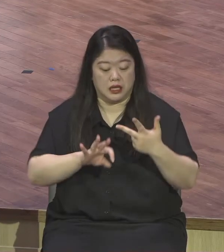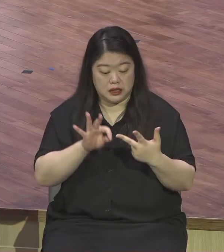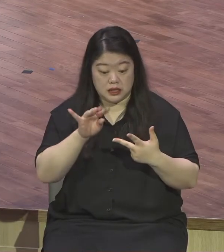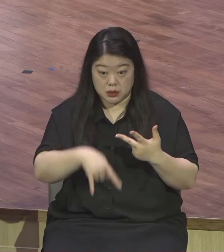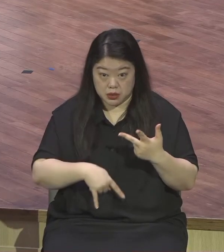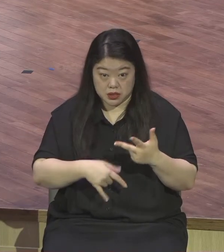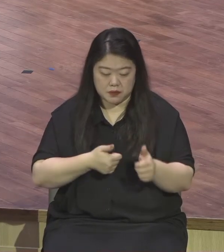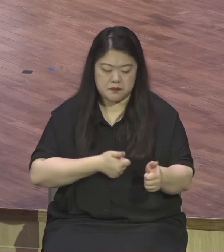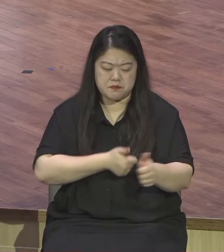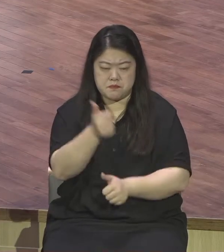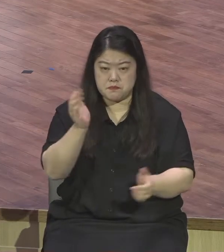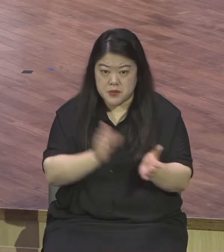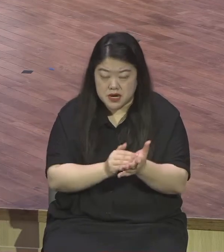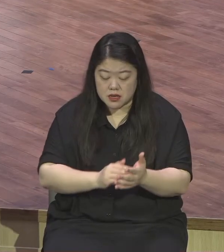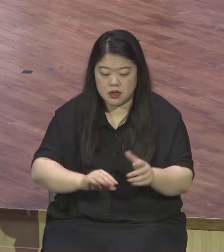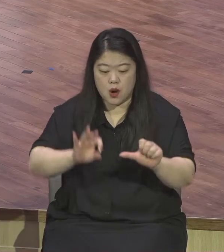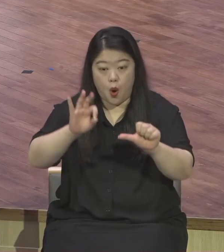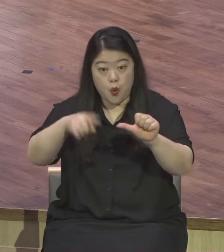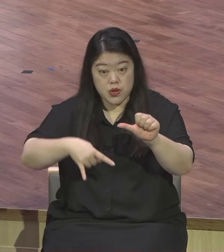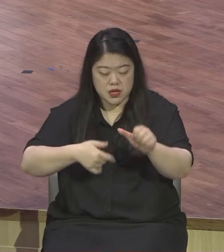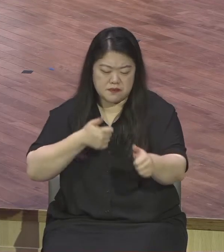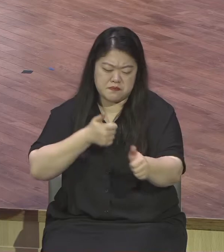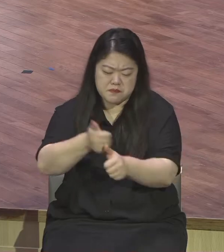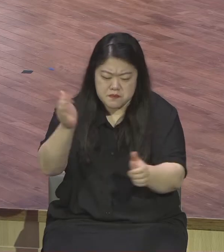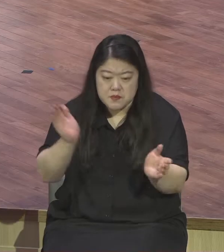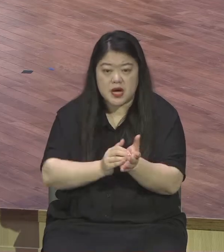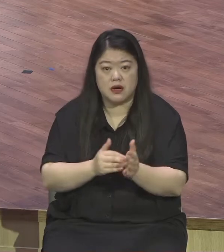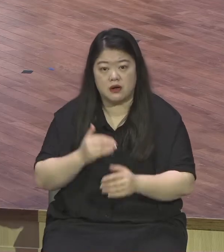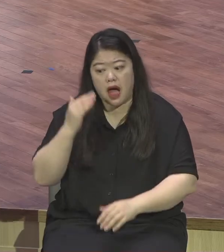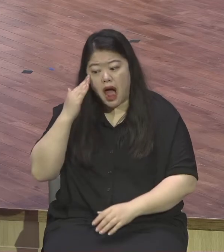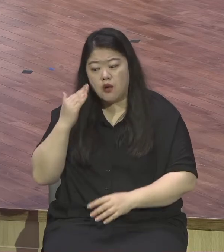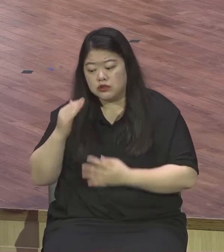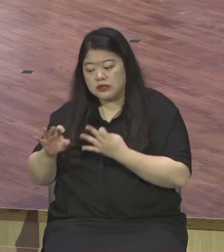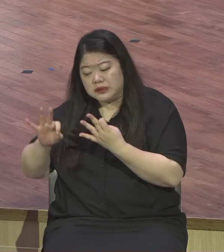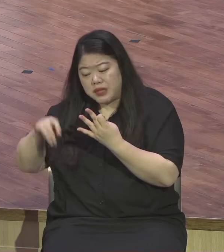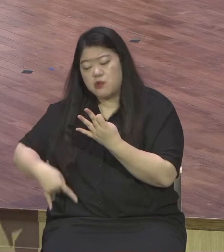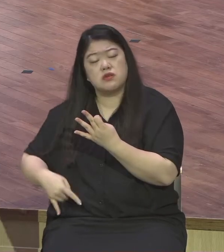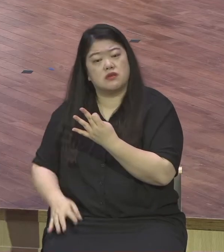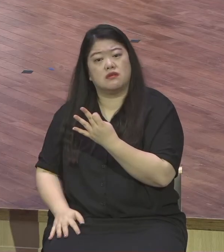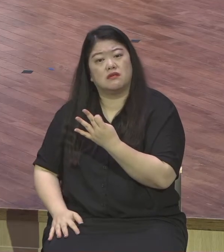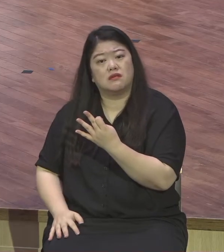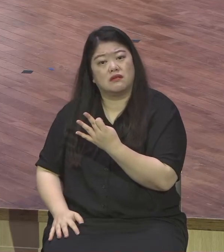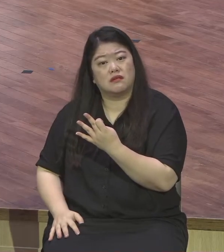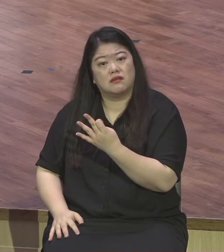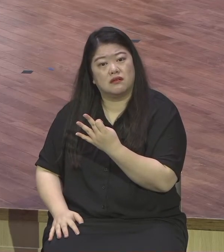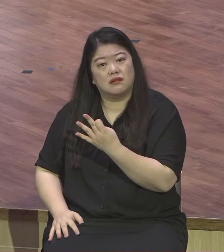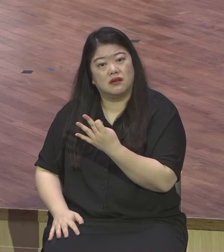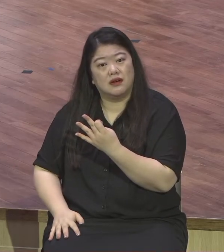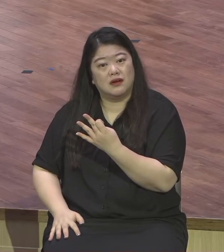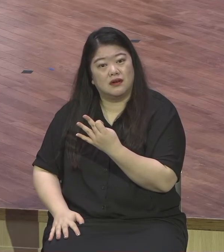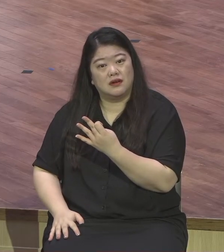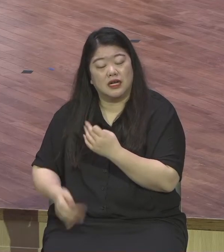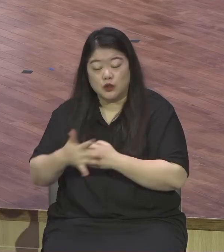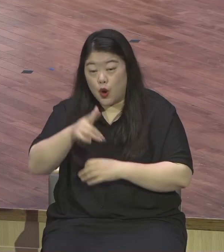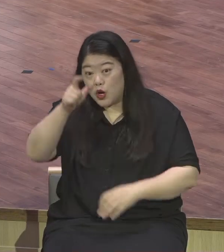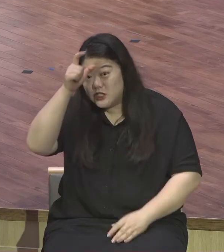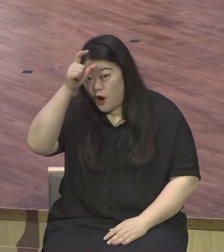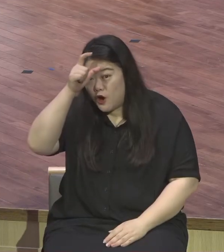놀라운 승리였습니다. 마지막 세트 보면 14대 12로 그렇게 막 뒤지고 있는 상황수가 한 점만 주면